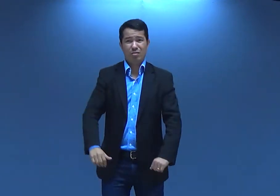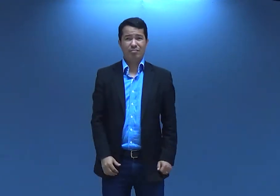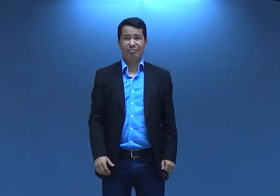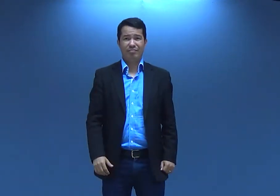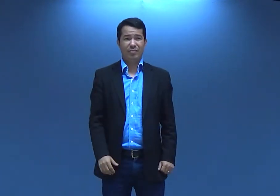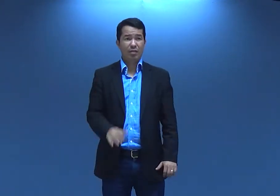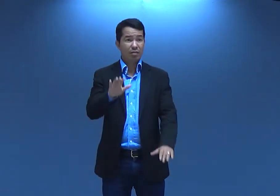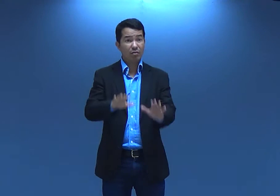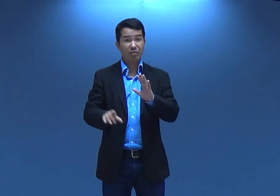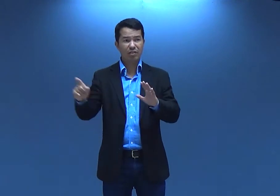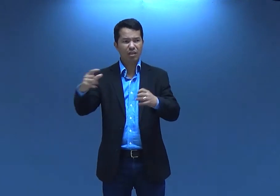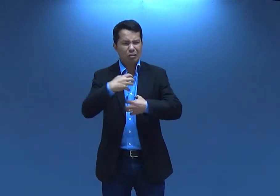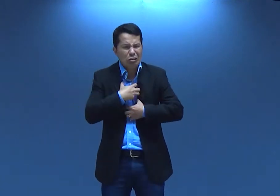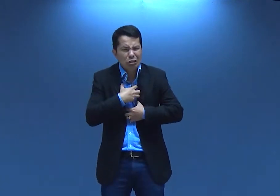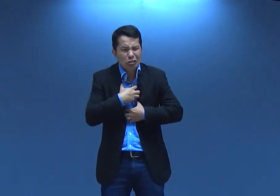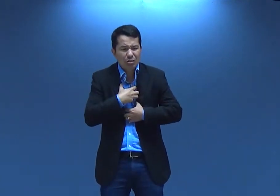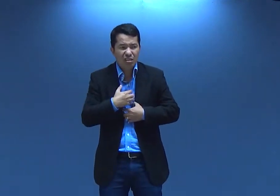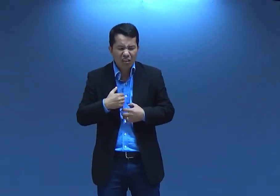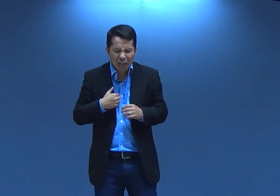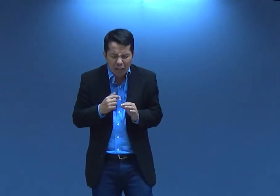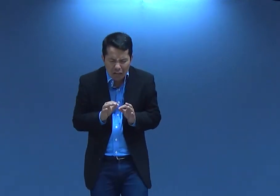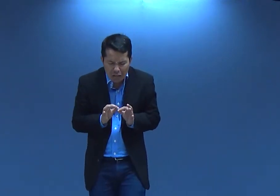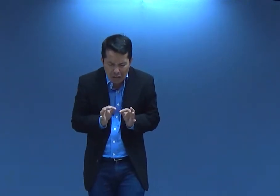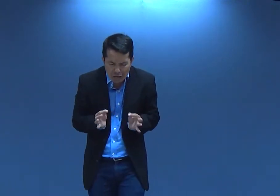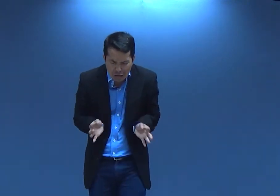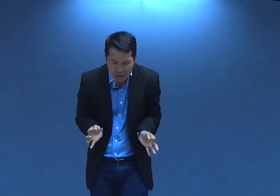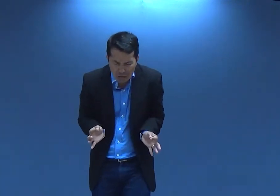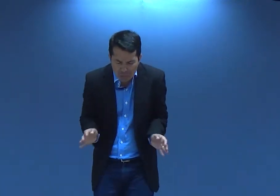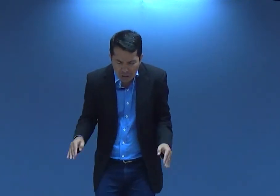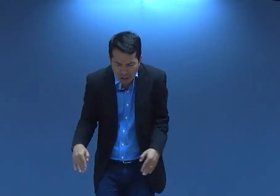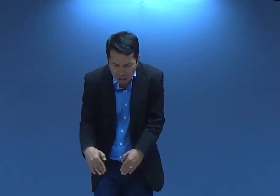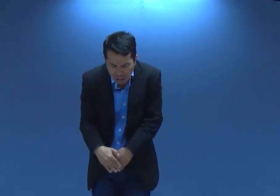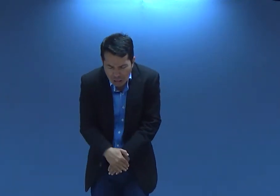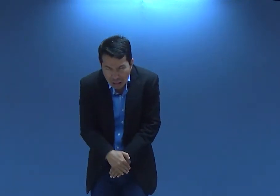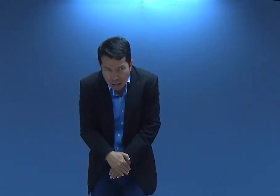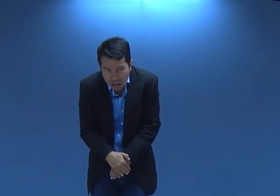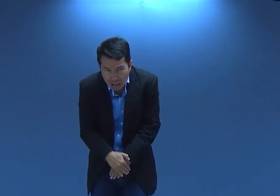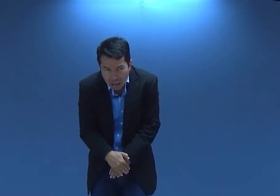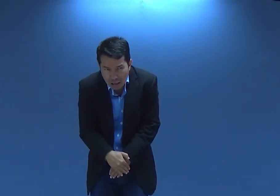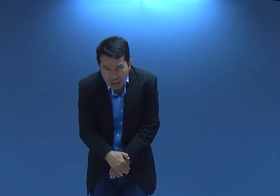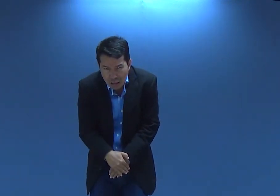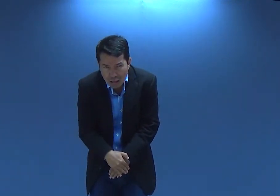E eu acho que isso é pior, né? E ela toda humilde, né?